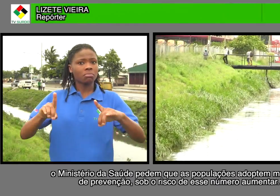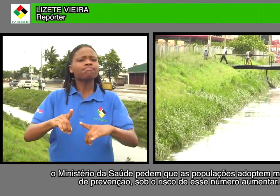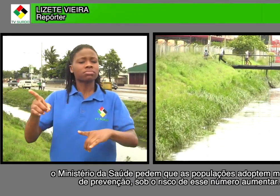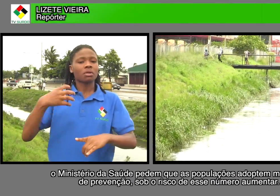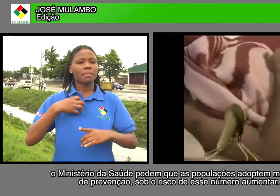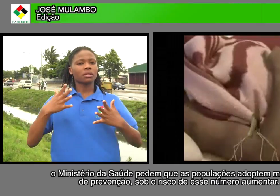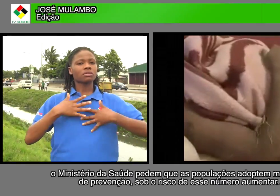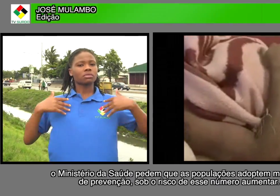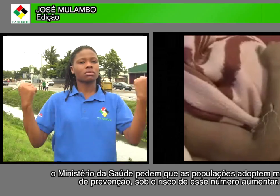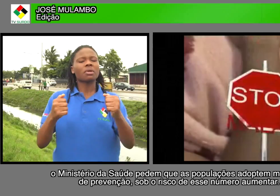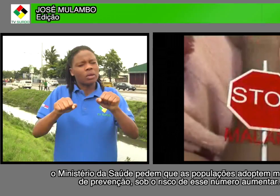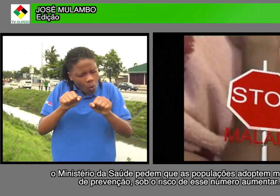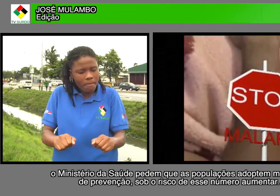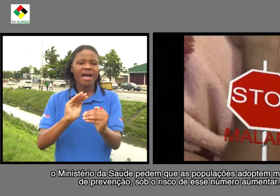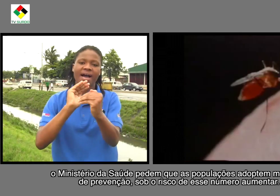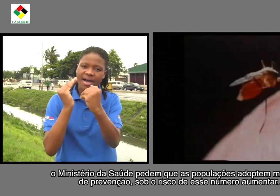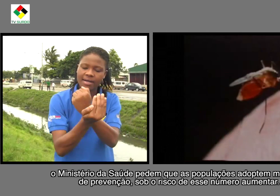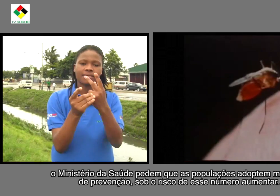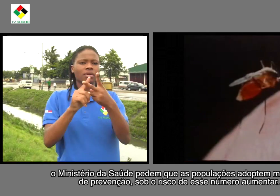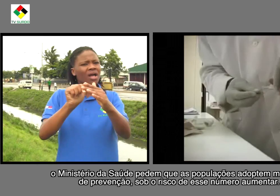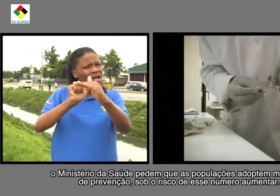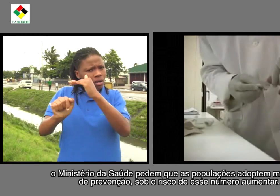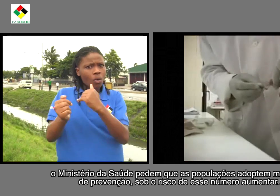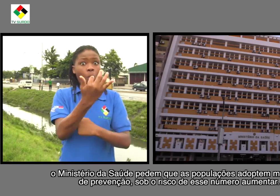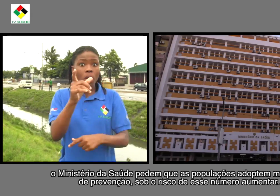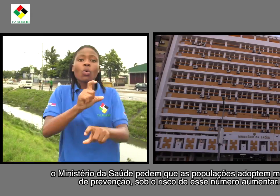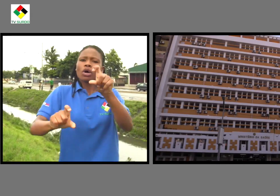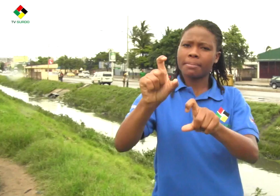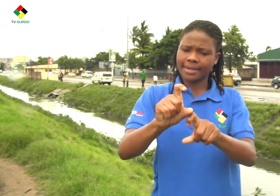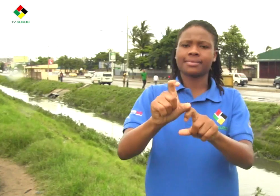Ministério da Saúde pede para que as populações adotem medidas de prevenção sob o risco desse número aumentar.